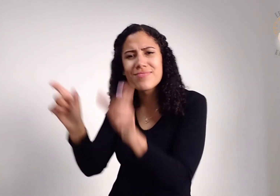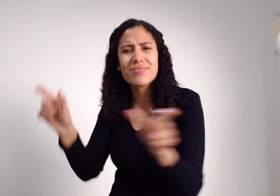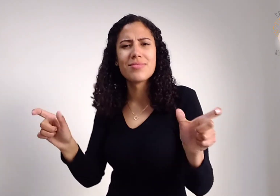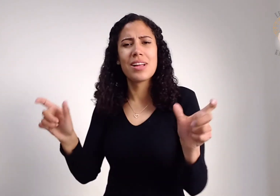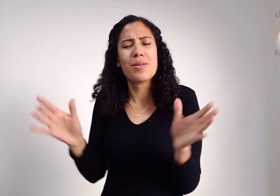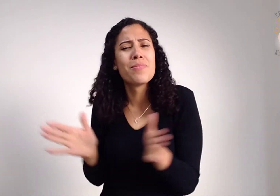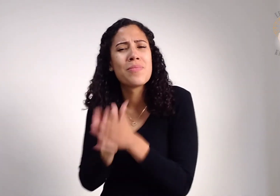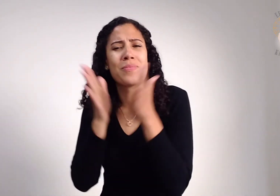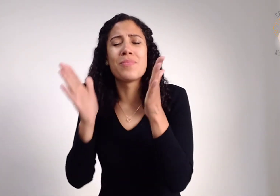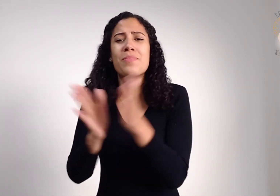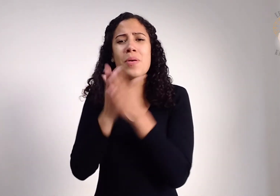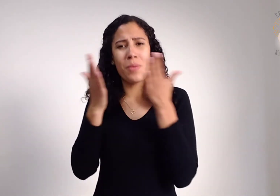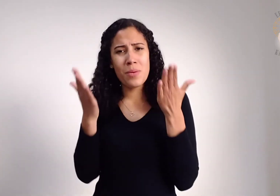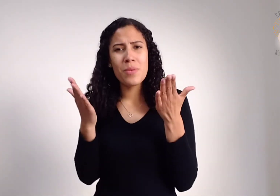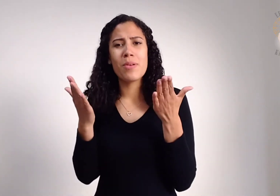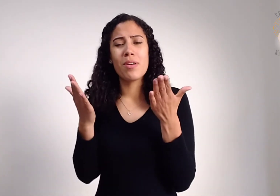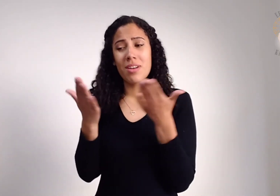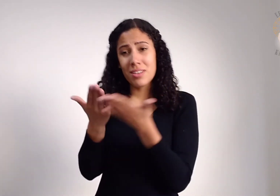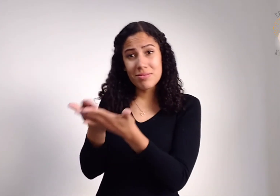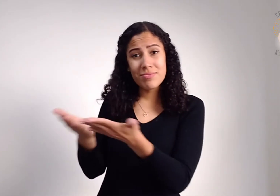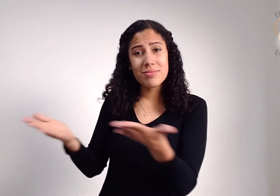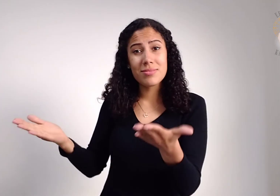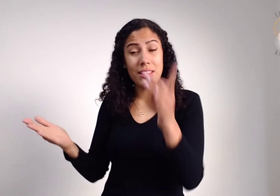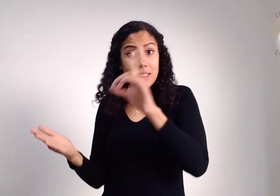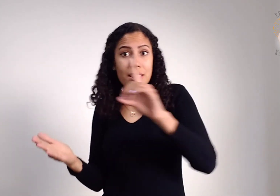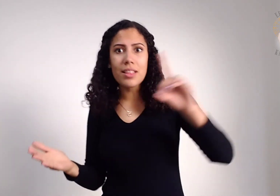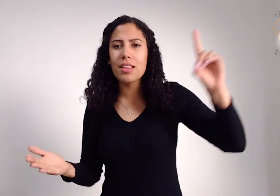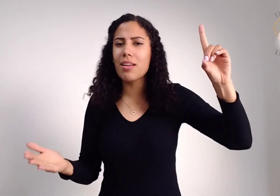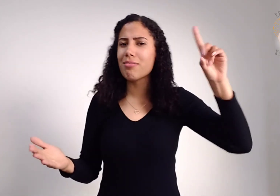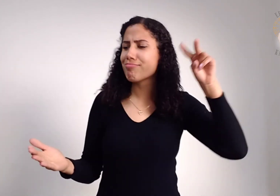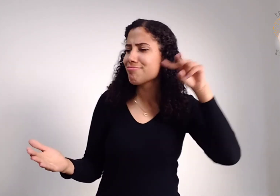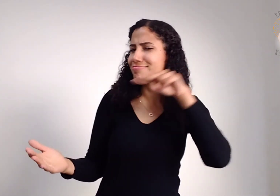escolheu Deus Os pobres deste mundo